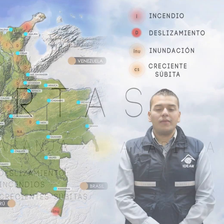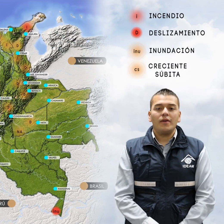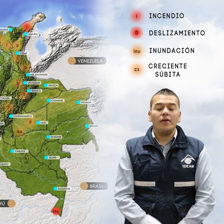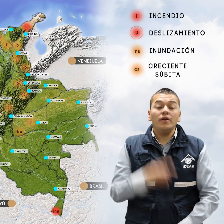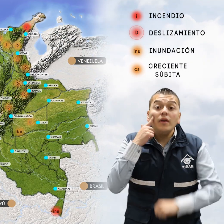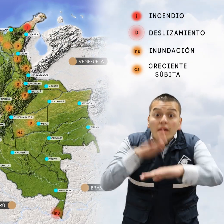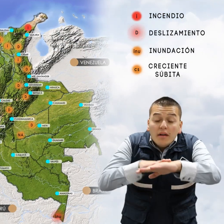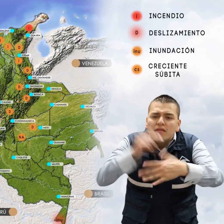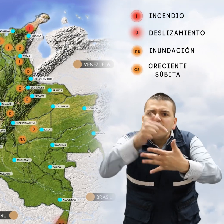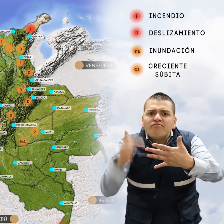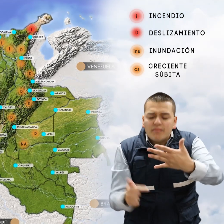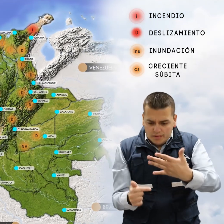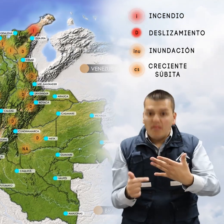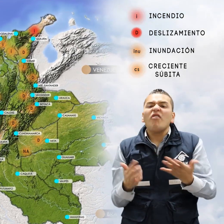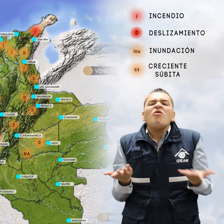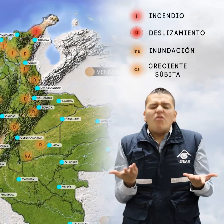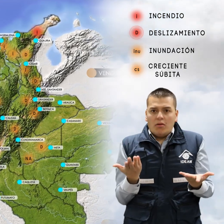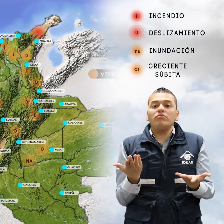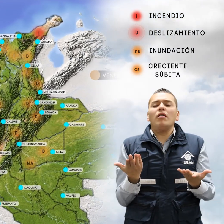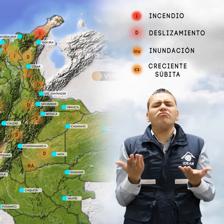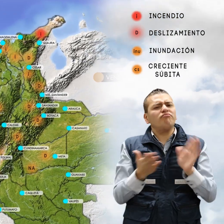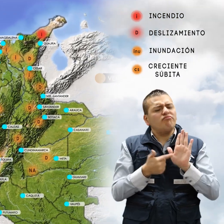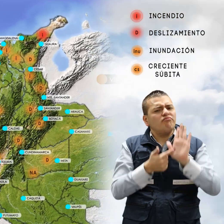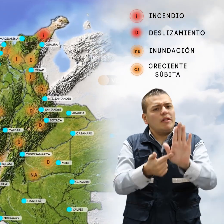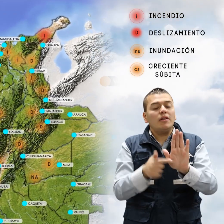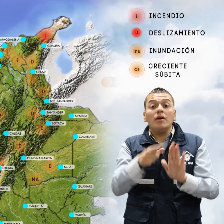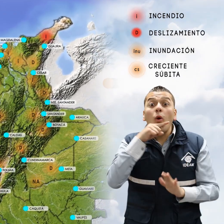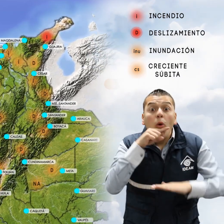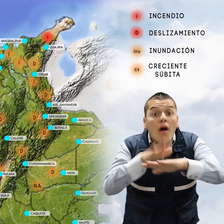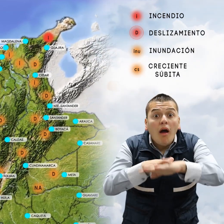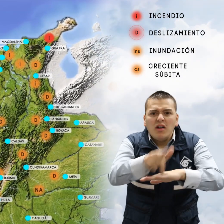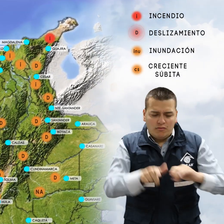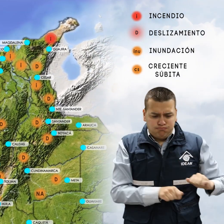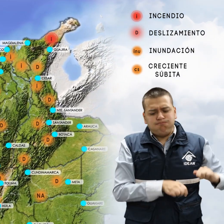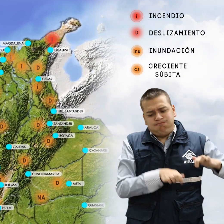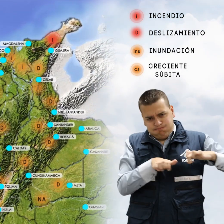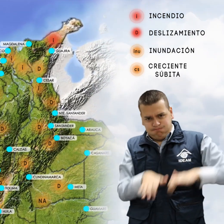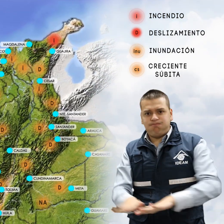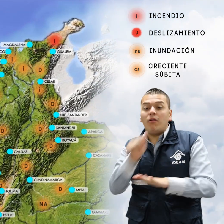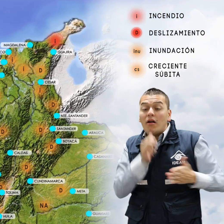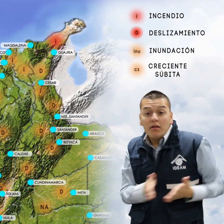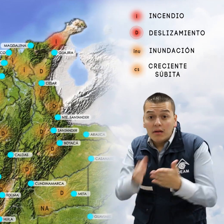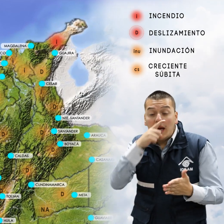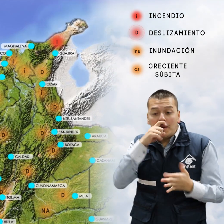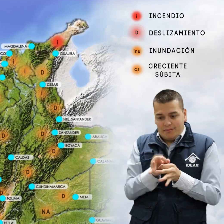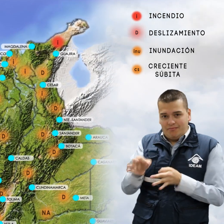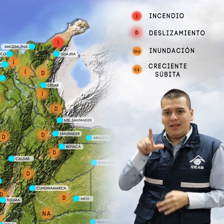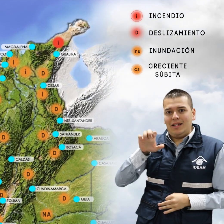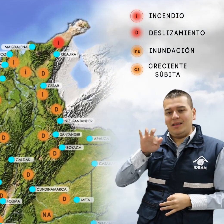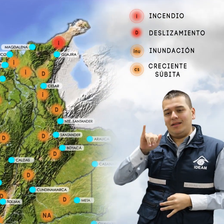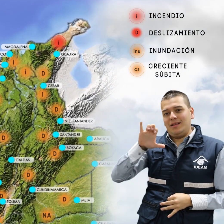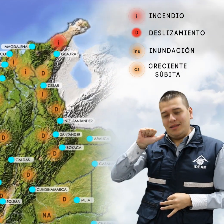Las alertas vigentes sobre el territorio colombiano tenemos alerta roja por inundación lenta en el río Amazonas a la altura del municipio de